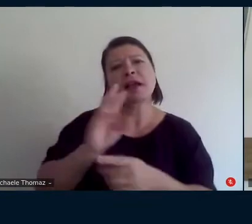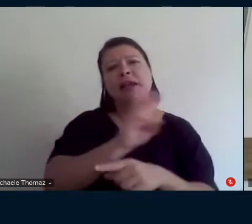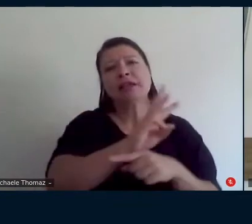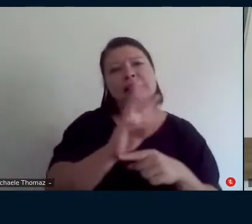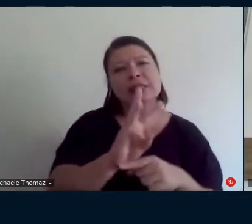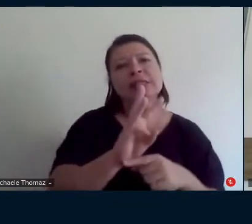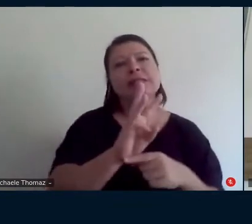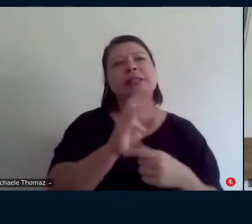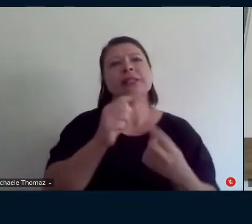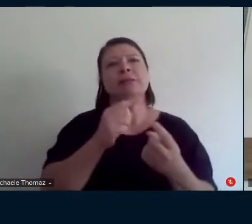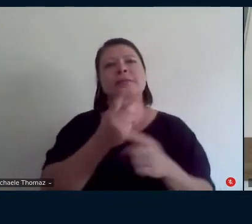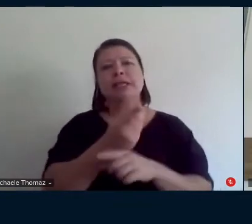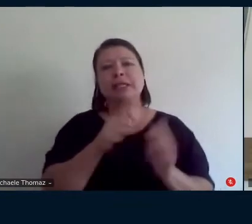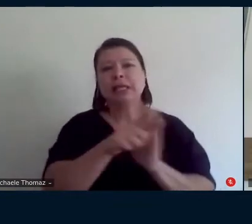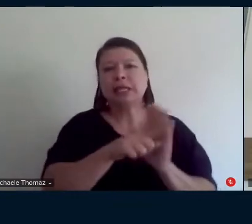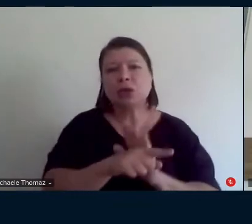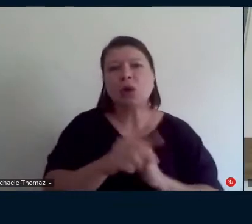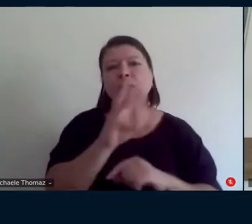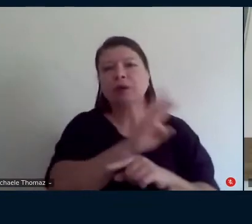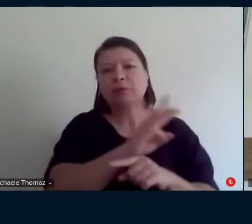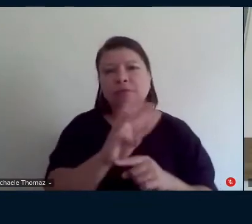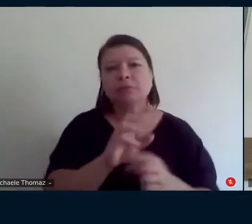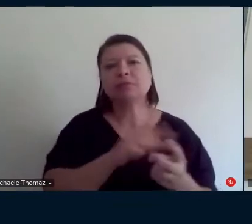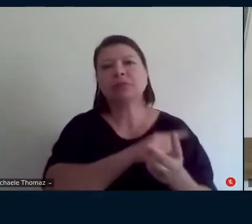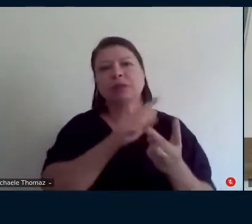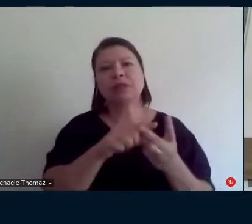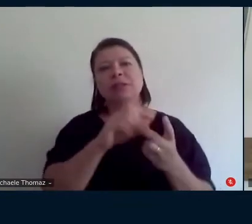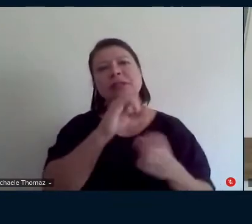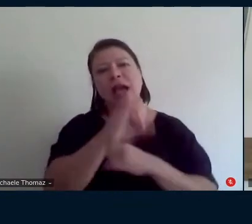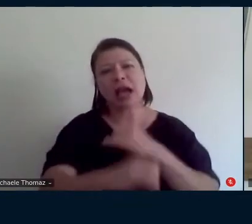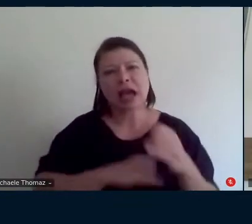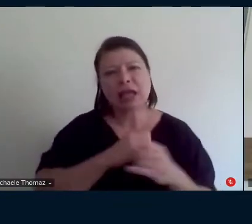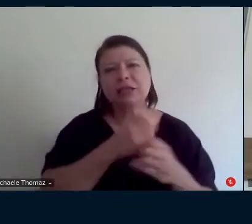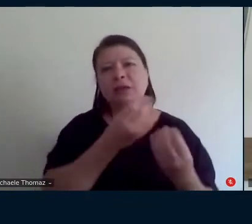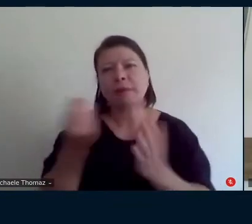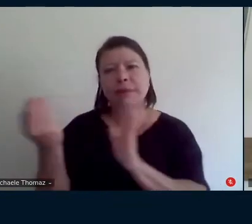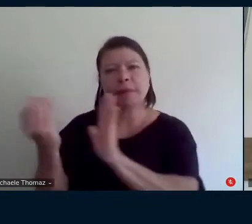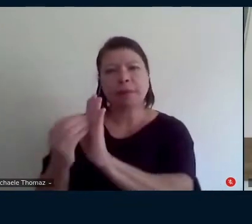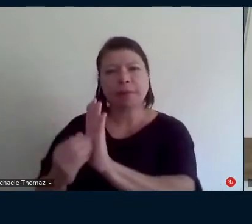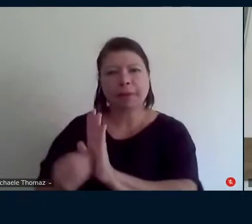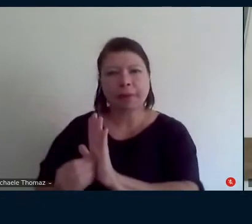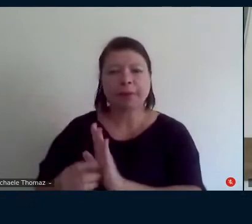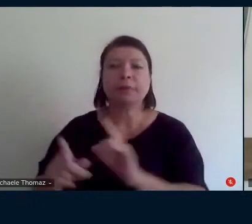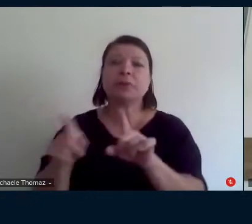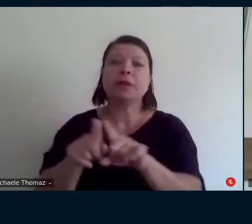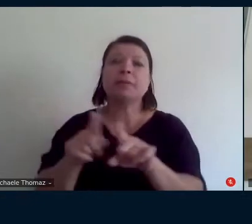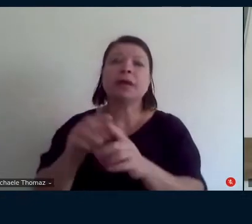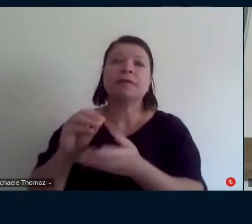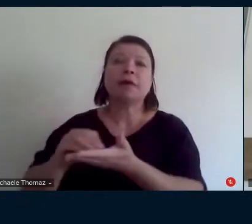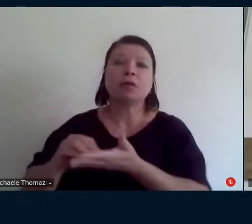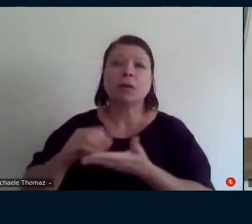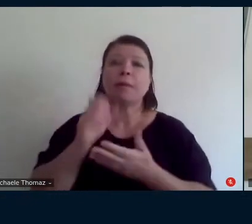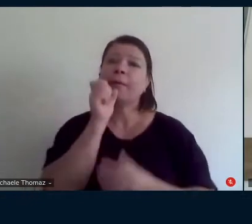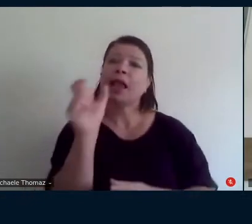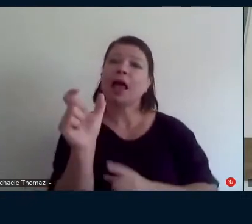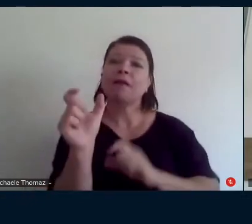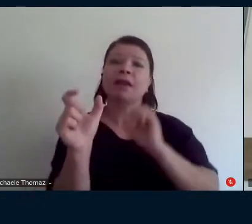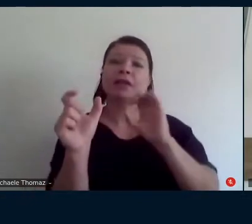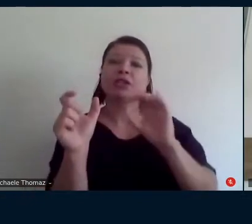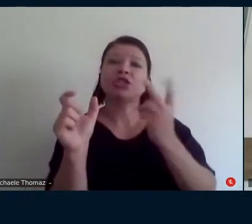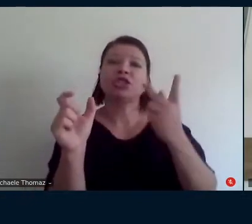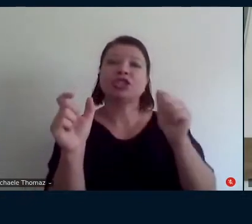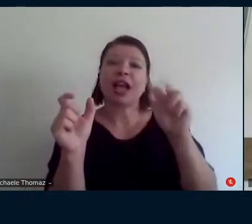booleanos né booleanos e não em palavras chaves na pesquisa é uma sugestão para você dar uma